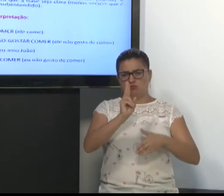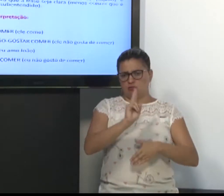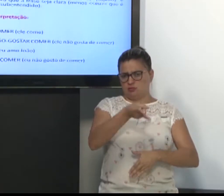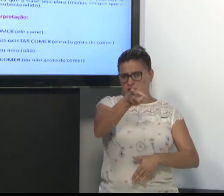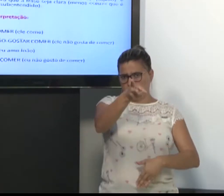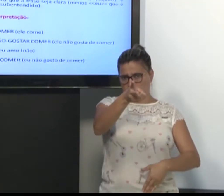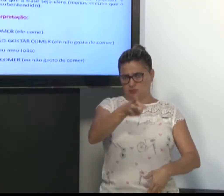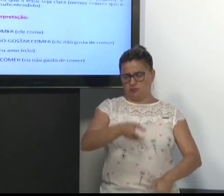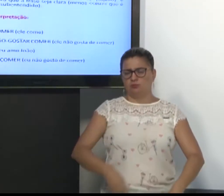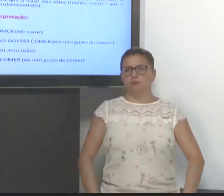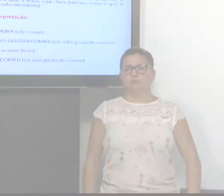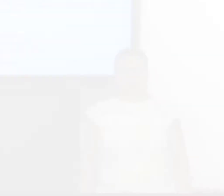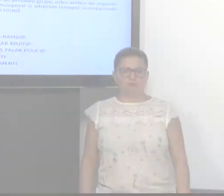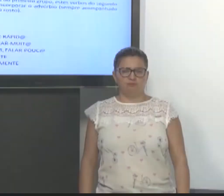perguntar no fórum. Vamos continuar.